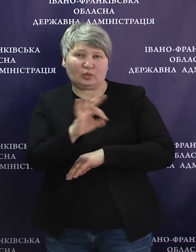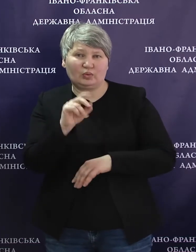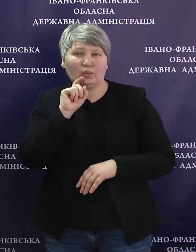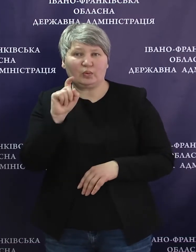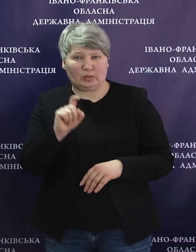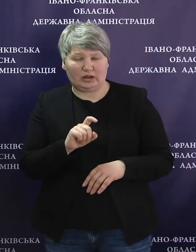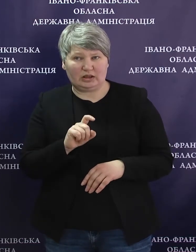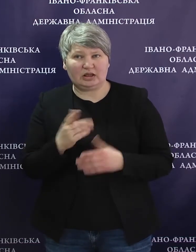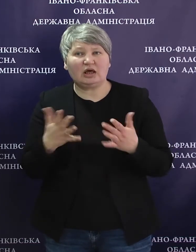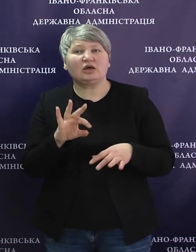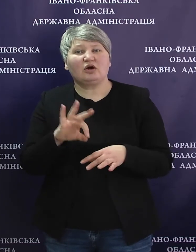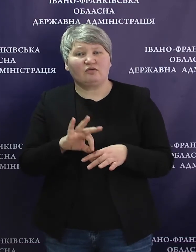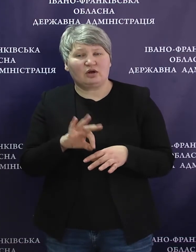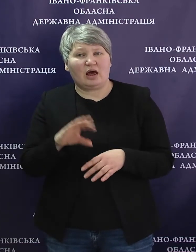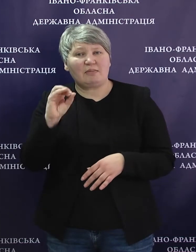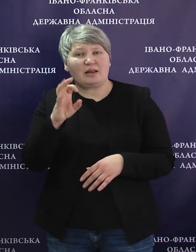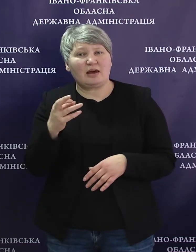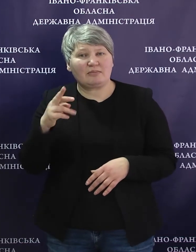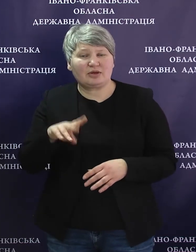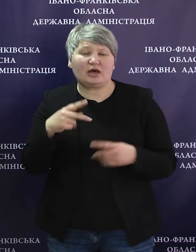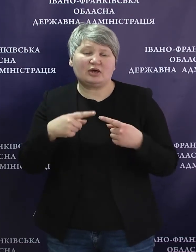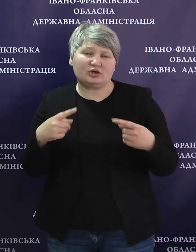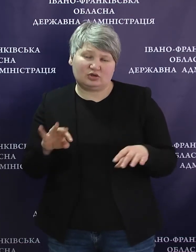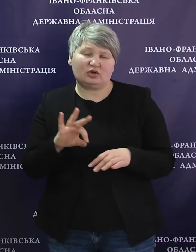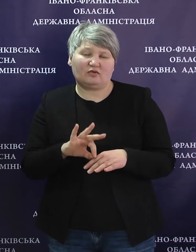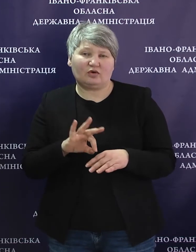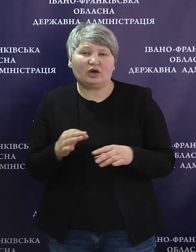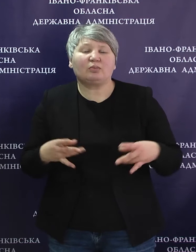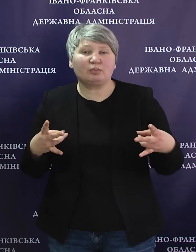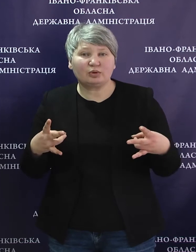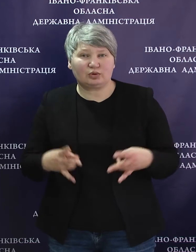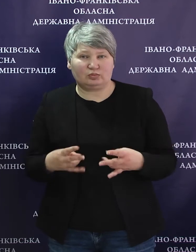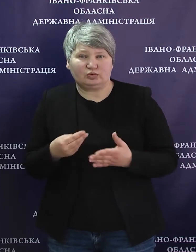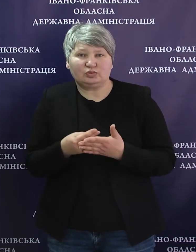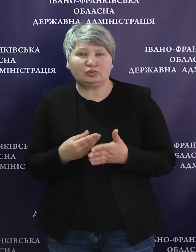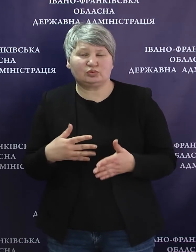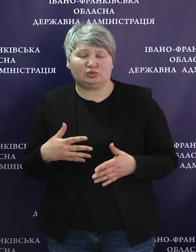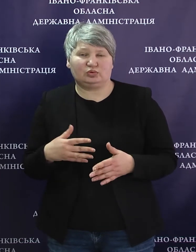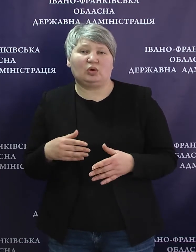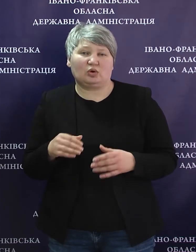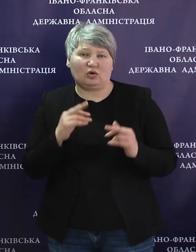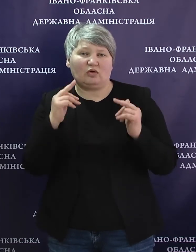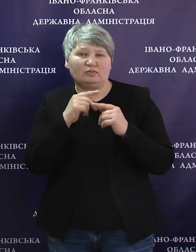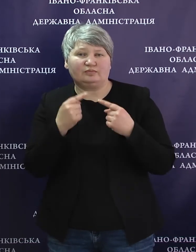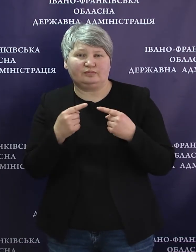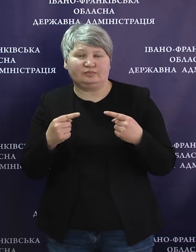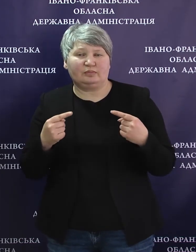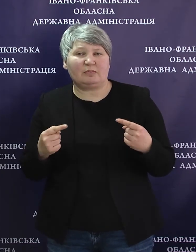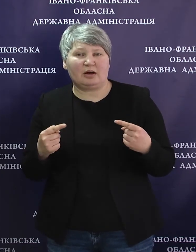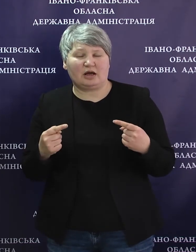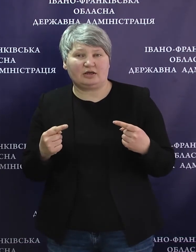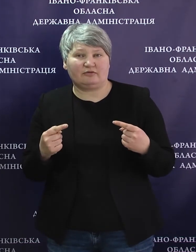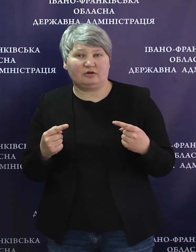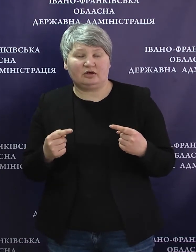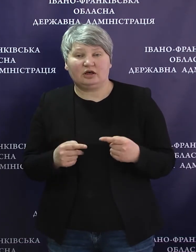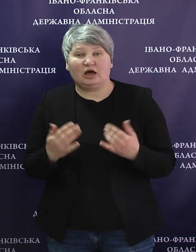які хворі епілипсієм і іншими захворені, які потребують дороговартністих протисудовних препаратів. На